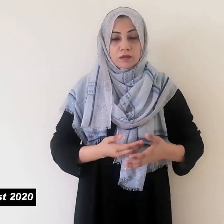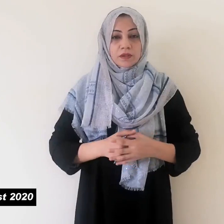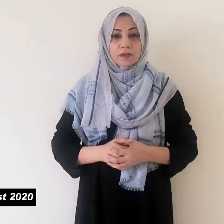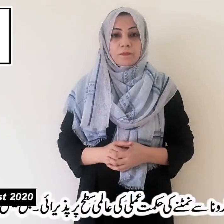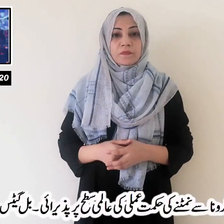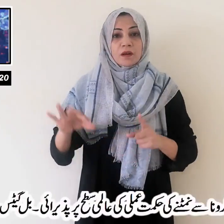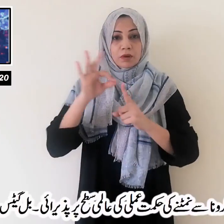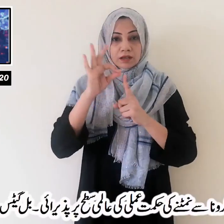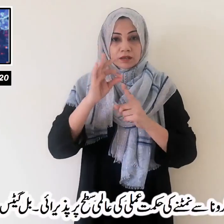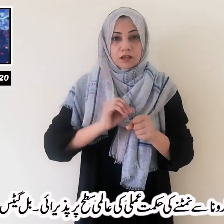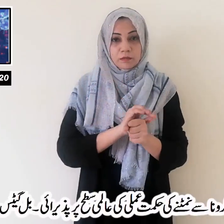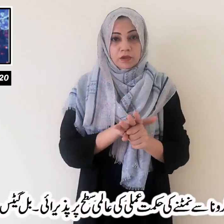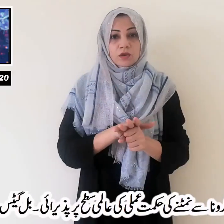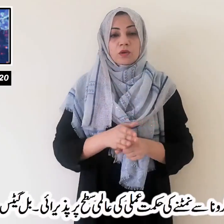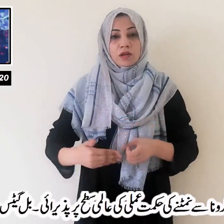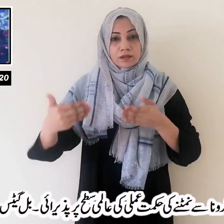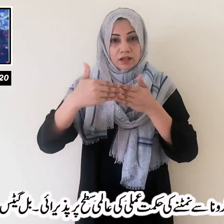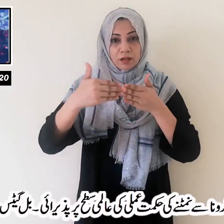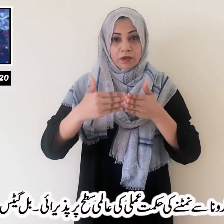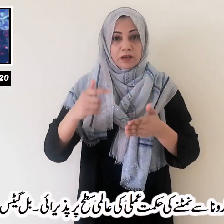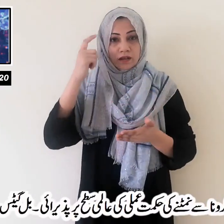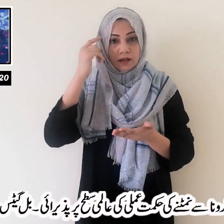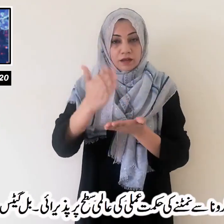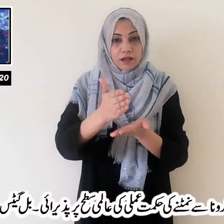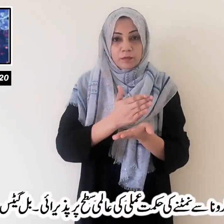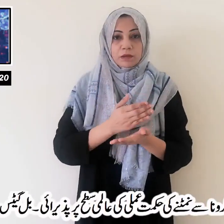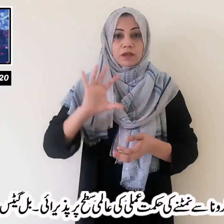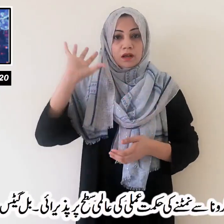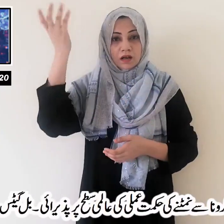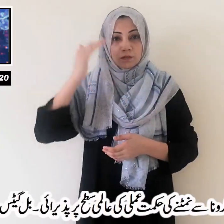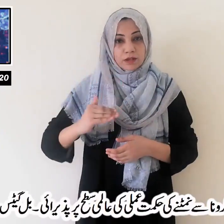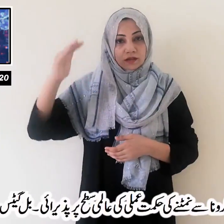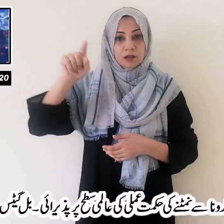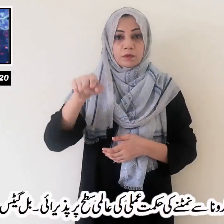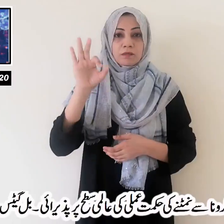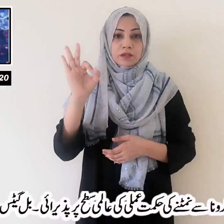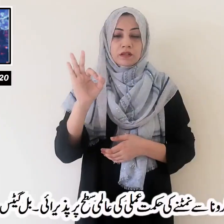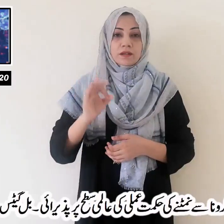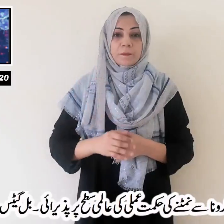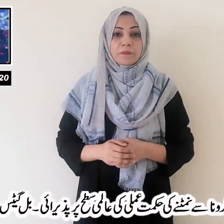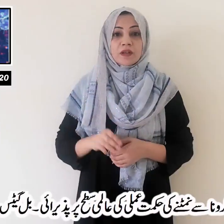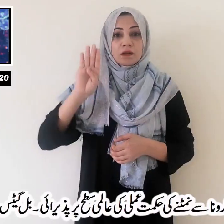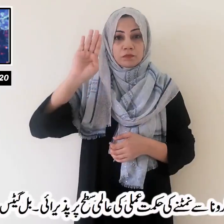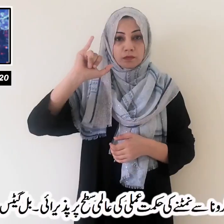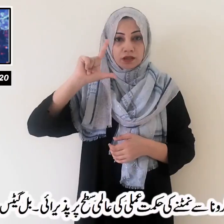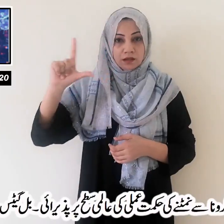پاکستان کی کرونا سے نمٹنے کی حکمت عملی کی عالمی سطح پر پذیر آئی بل گیٹس نے